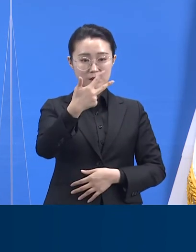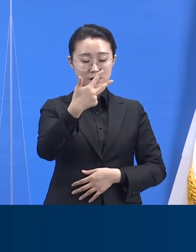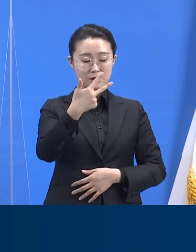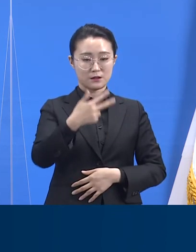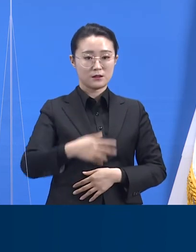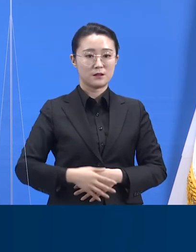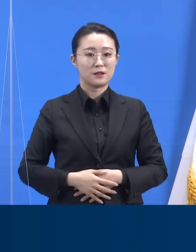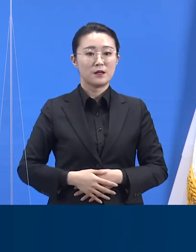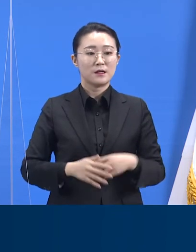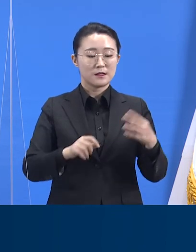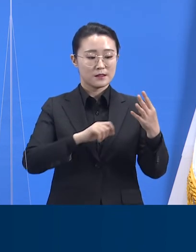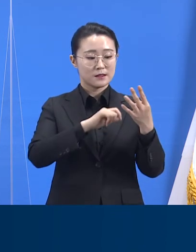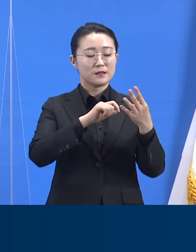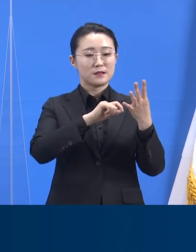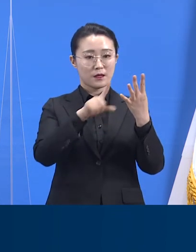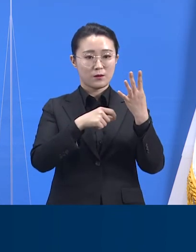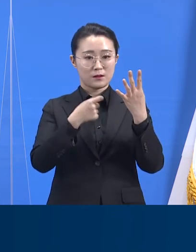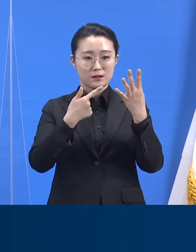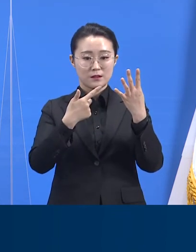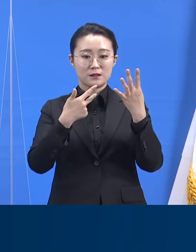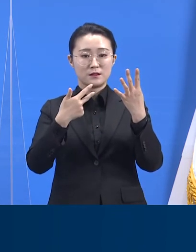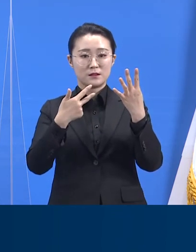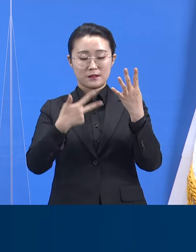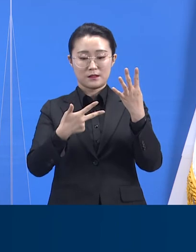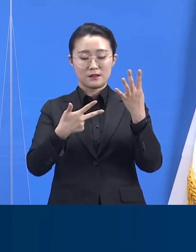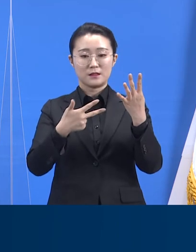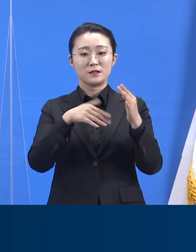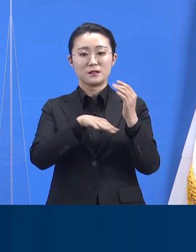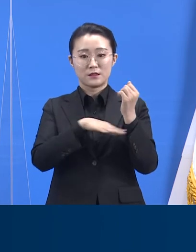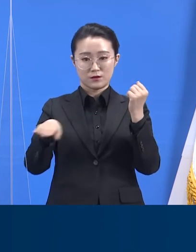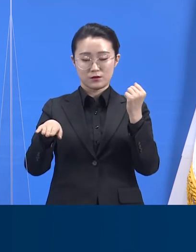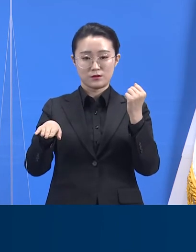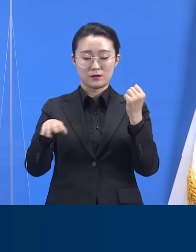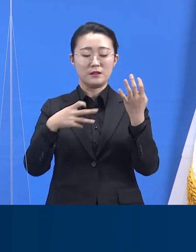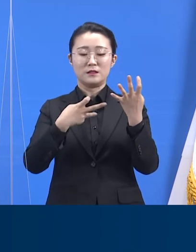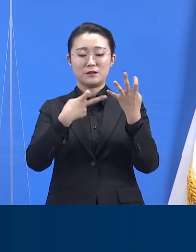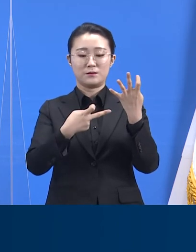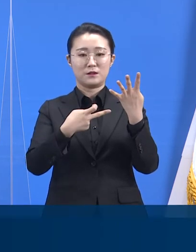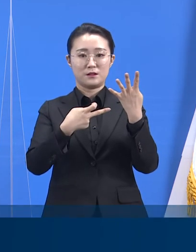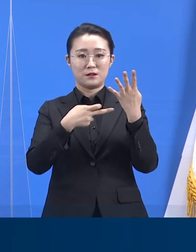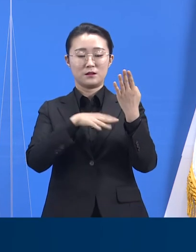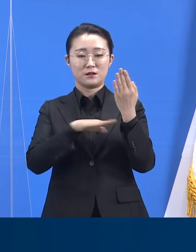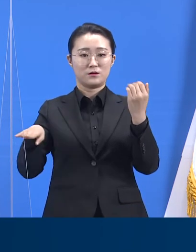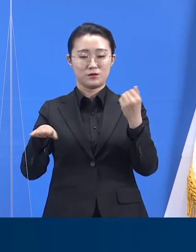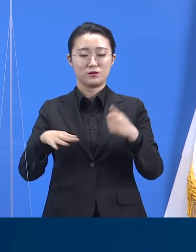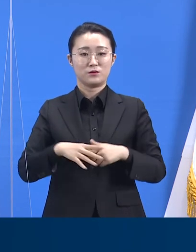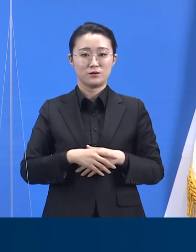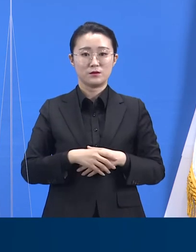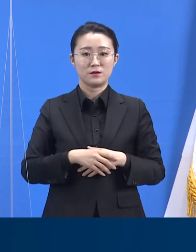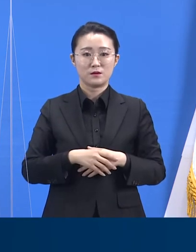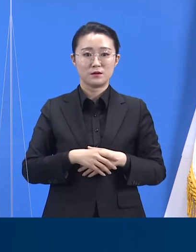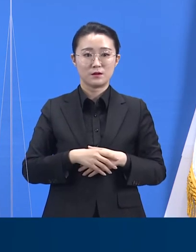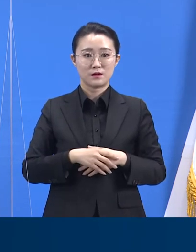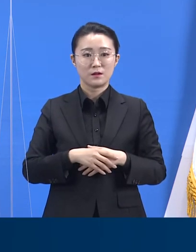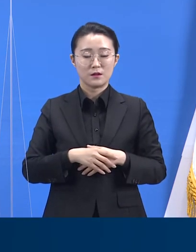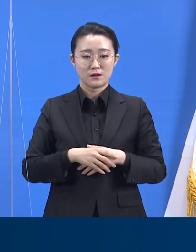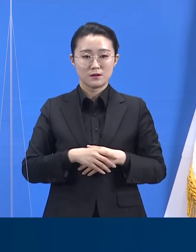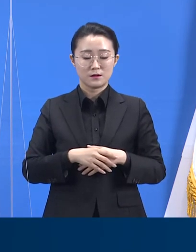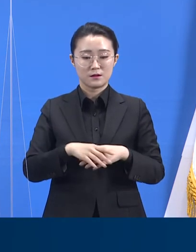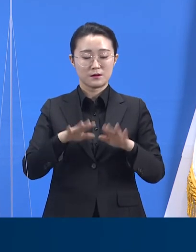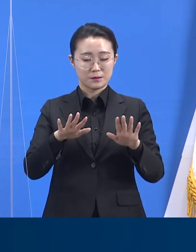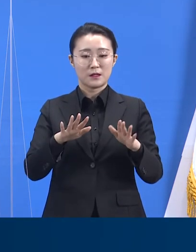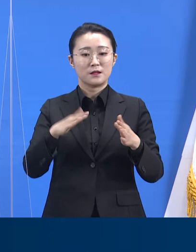894명이 입소해 75.4%의 높은 가동률을 보이며 잔여 수용 가능 인원은